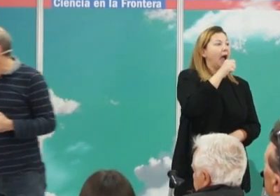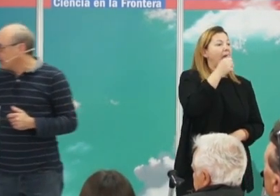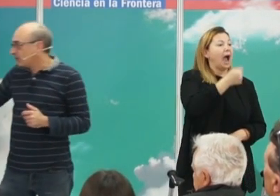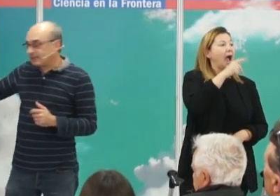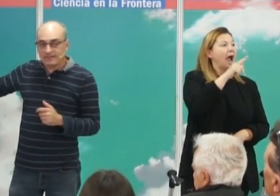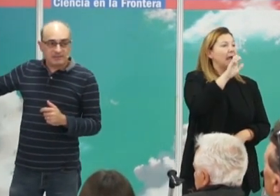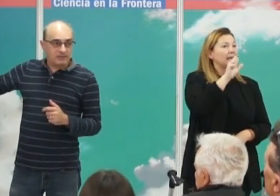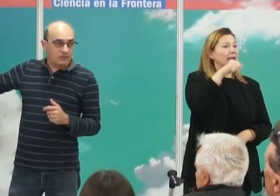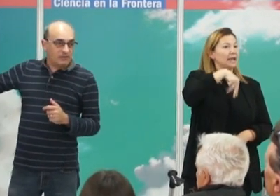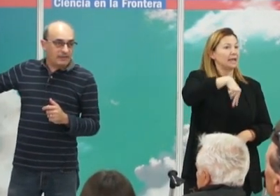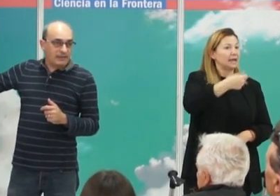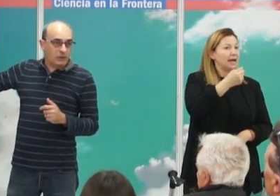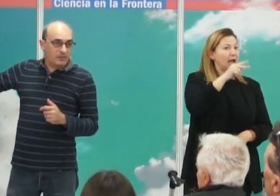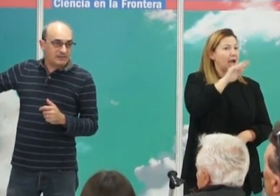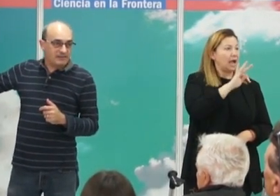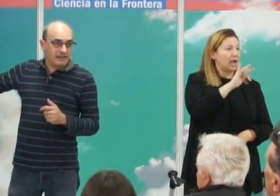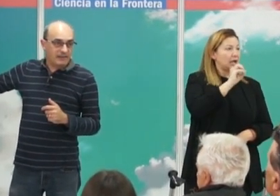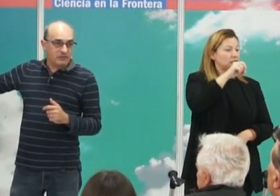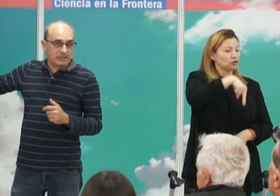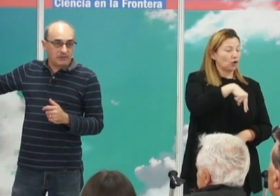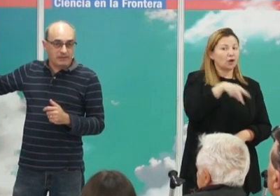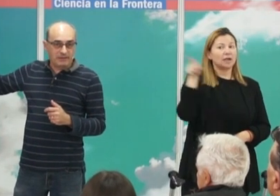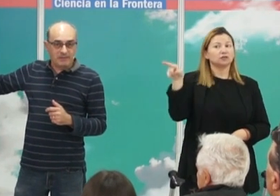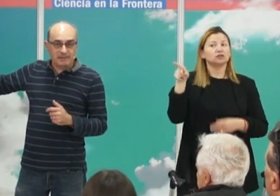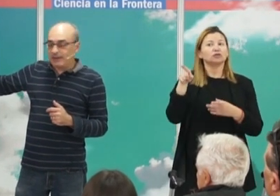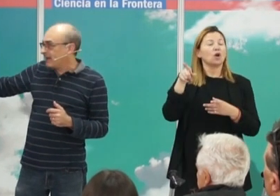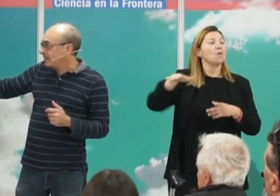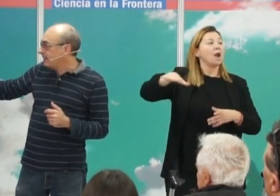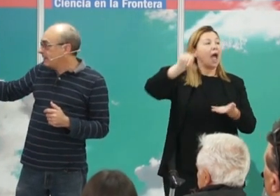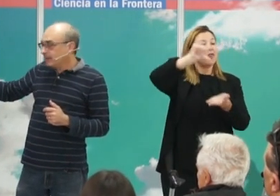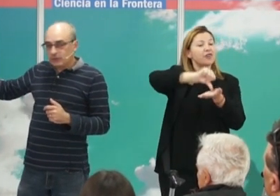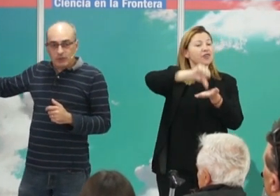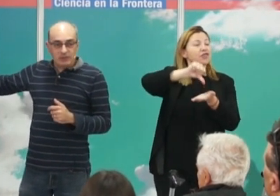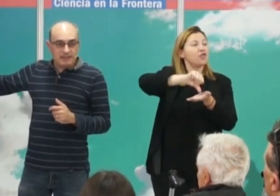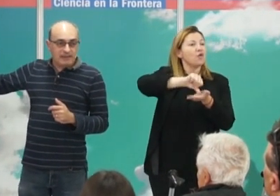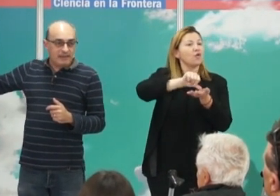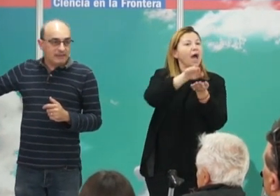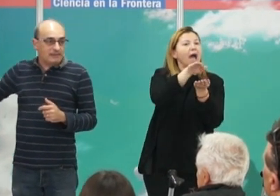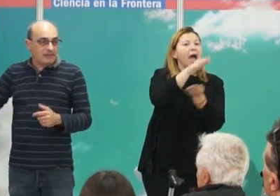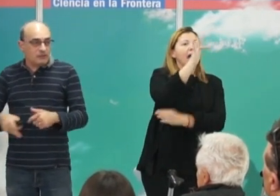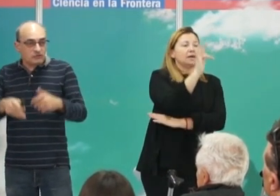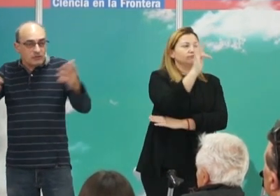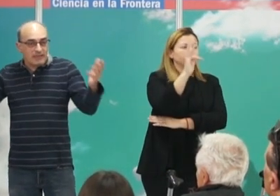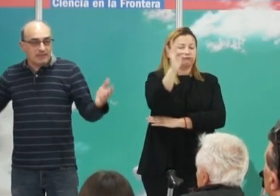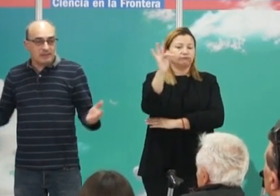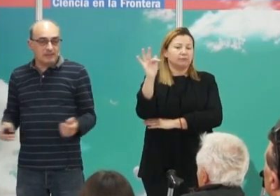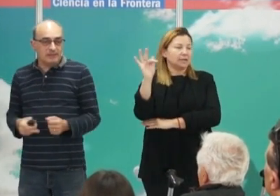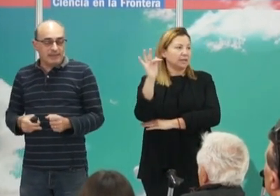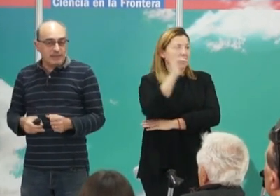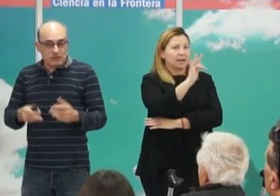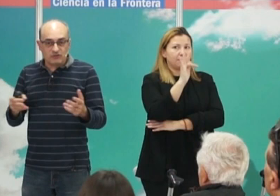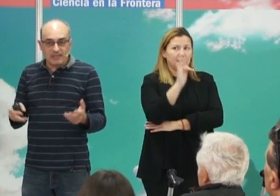hijas, contrastan con una necrópolis que se ha encontrado recientemente en Amarna, donde hay enterrados de